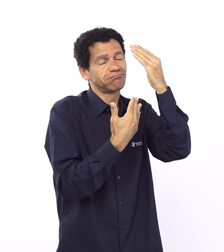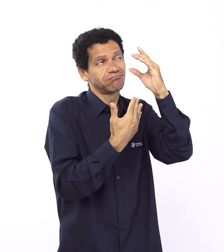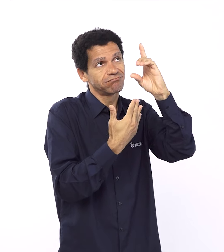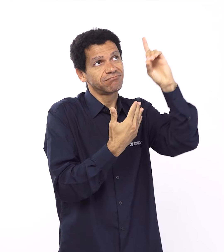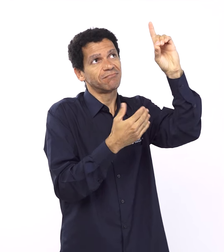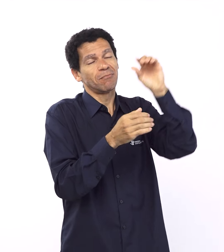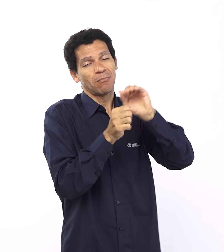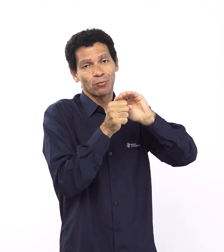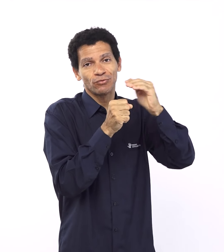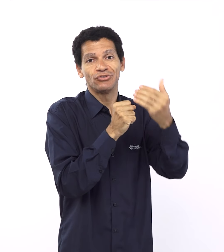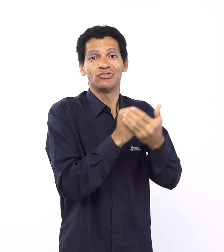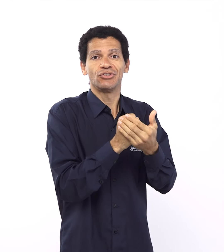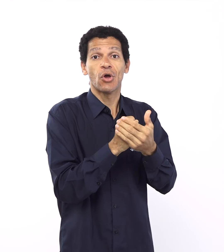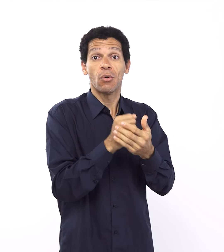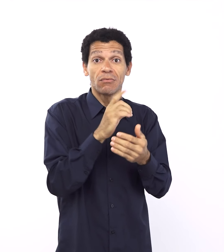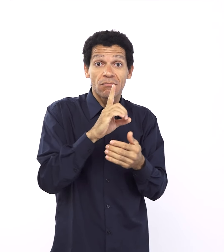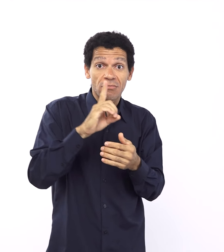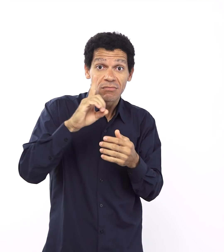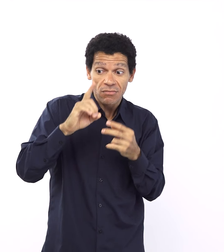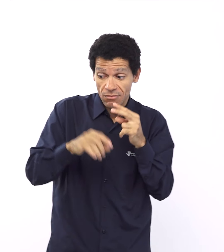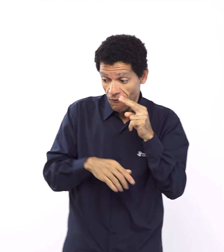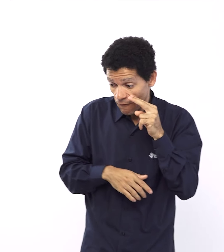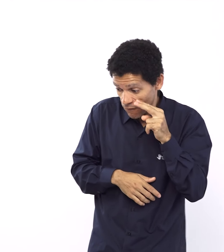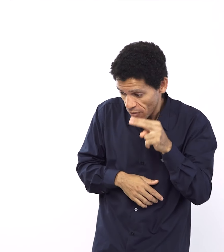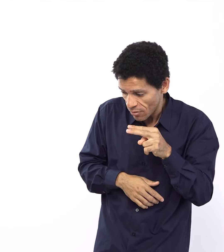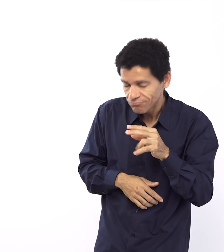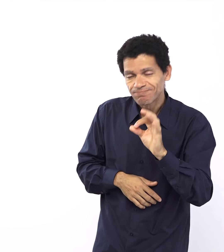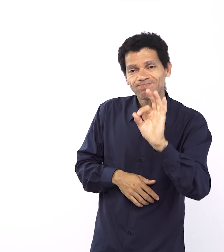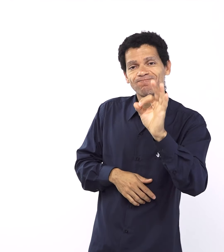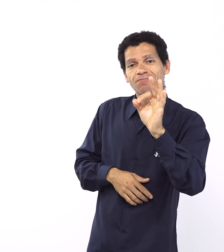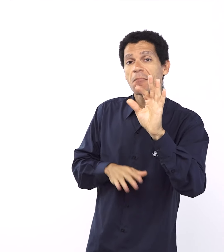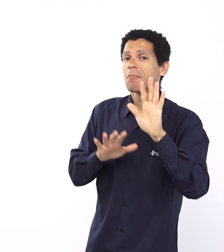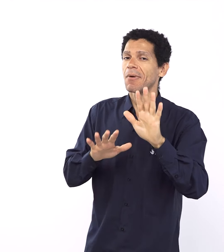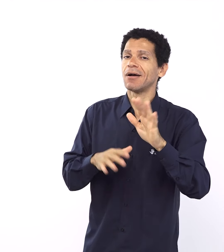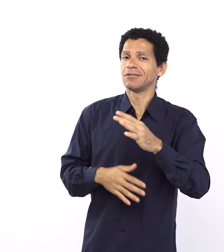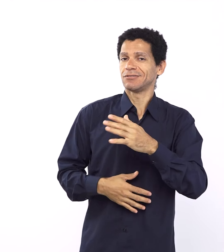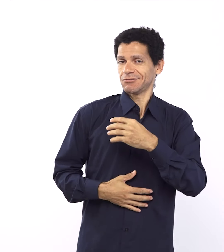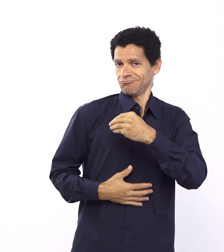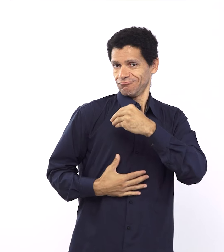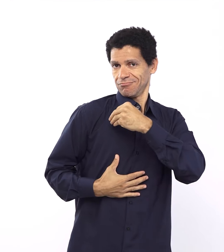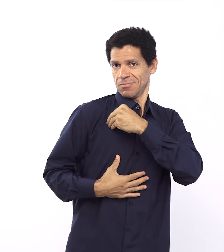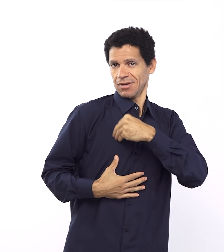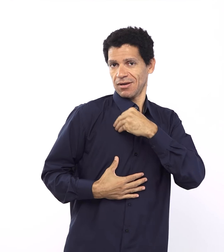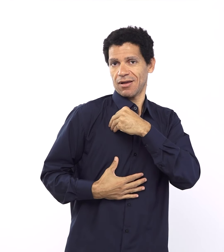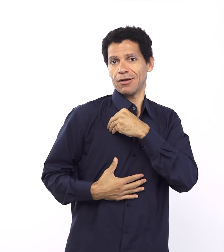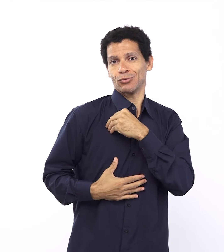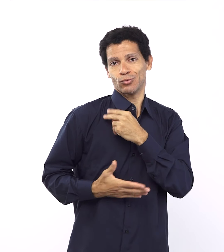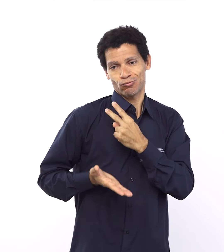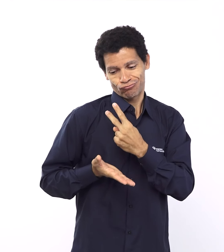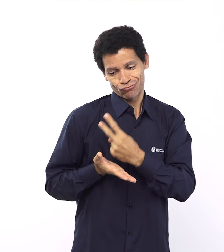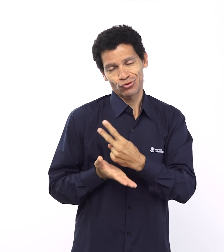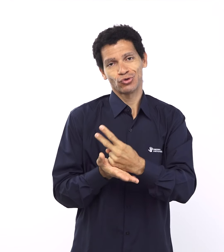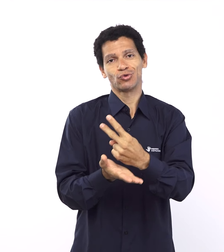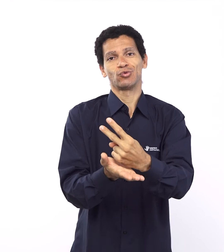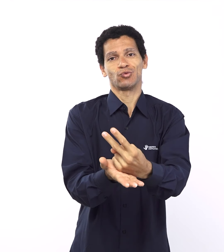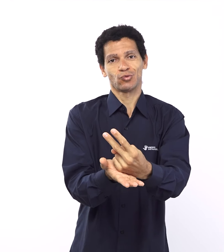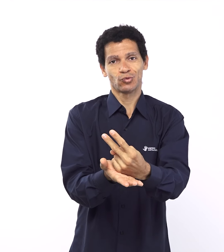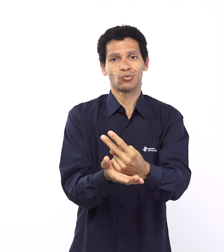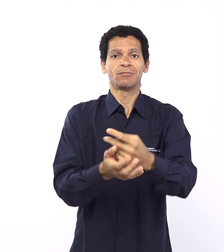envolvem, primeiro, né? No versículo 2, capítulo 9, gente vê a referência a pavor e medo que os animais teriam, porque lá em